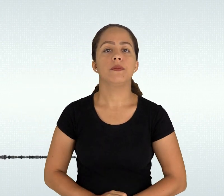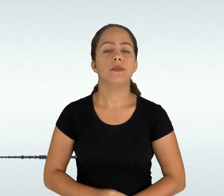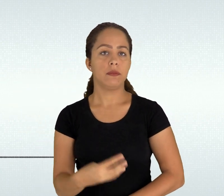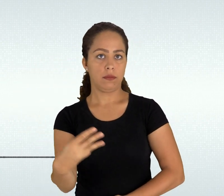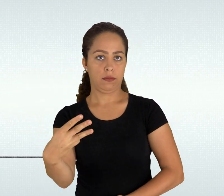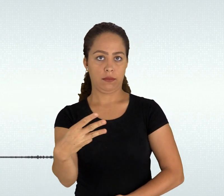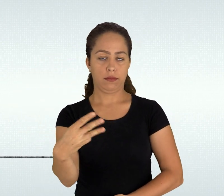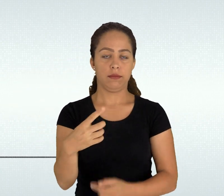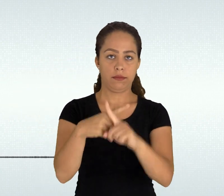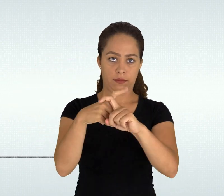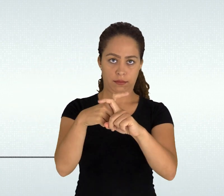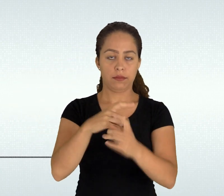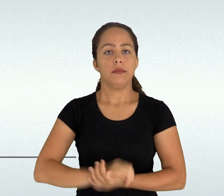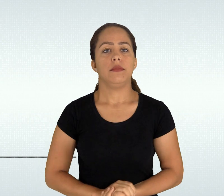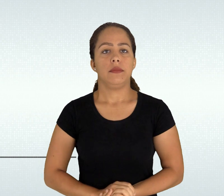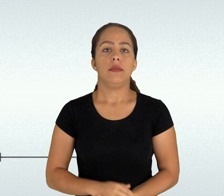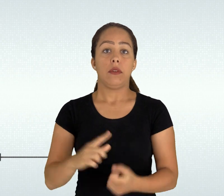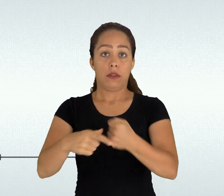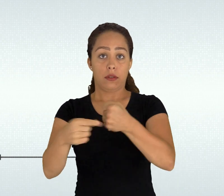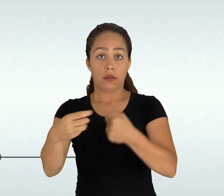gestão de suas emoções